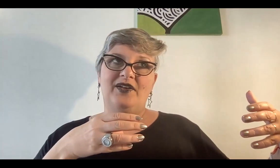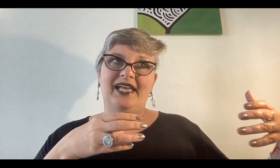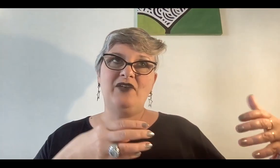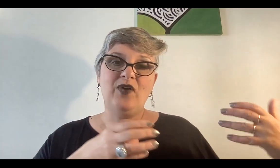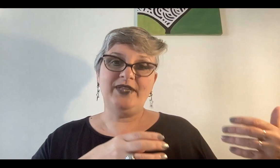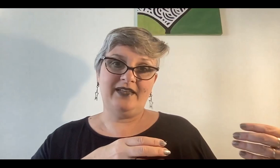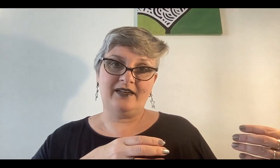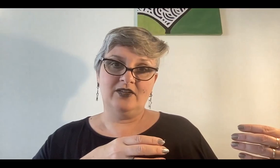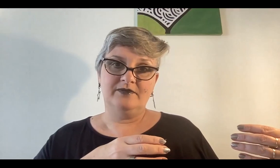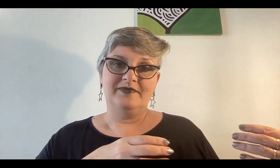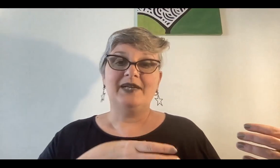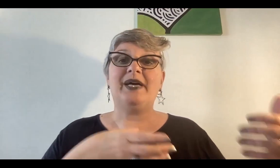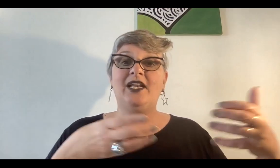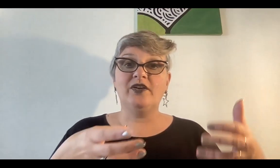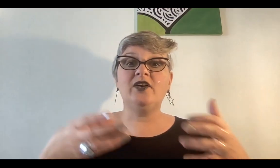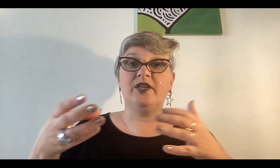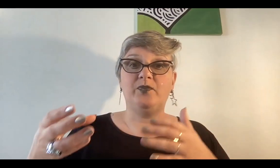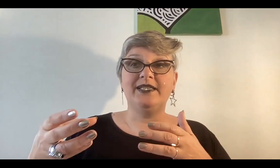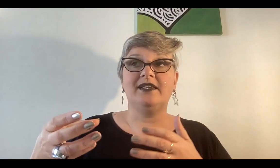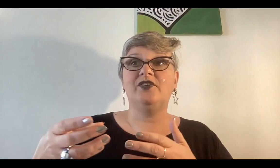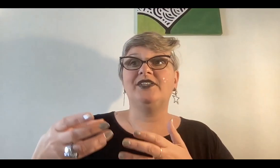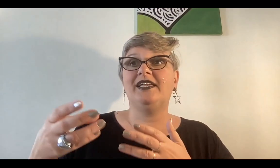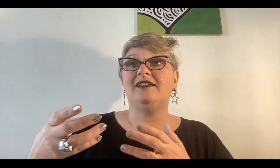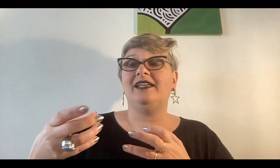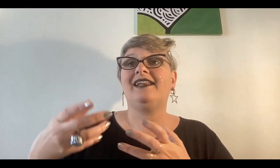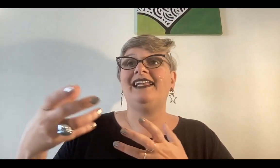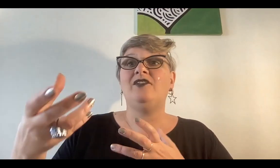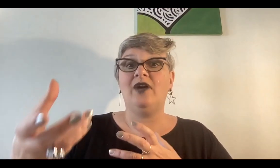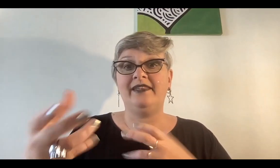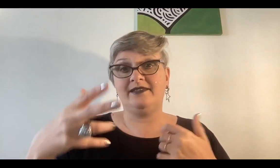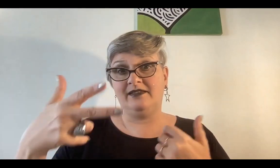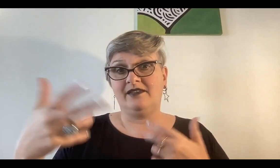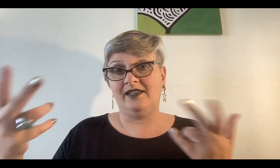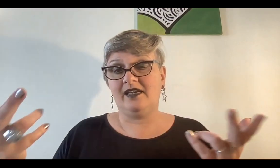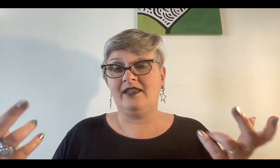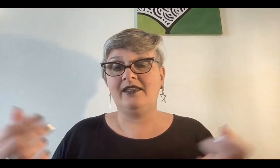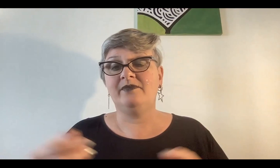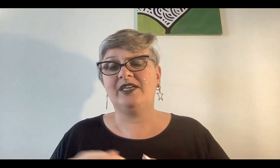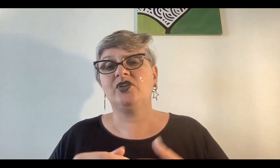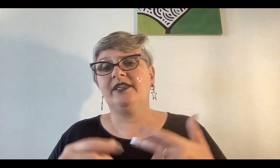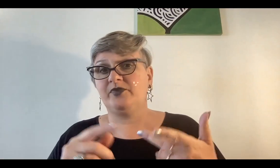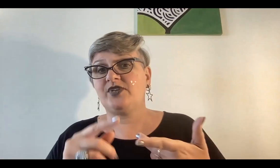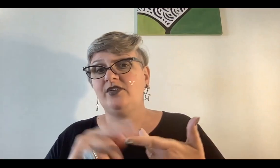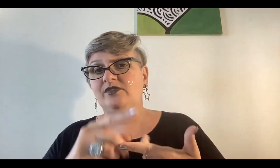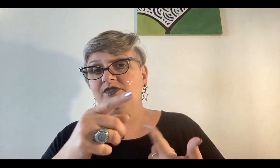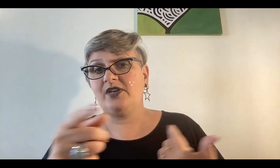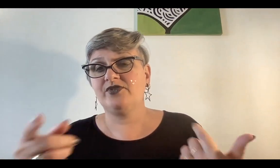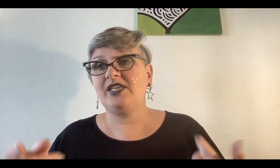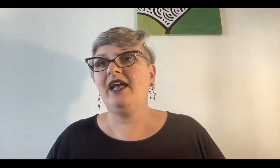el fuego interno para los griegos después es donde es relegado Hades entre las tres deidades mayores Poseidón Zeus y